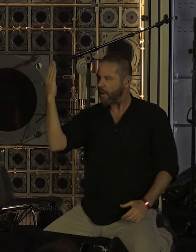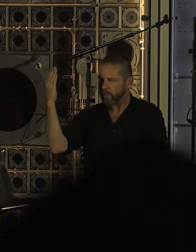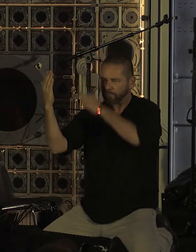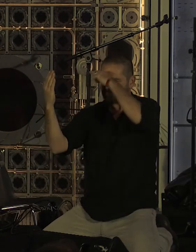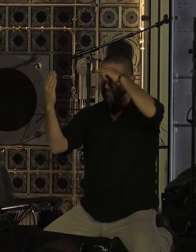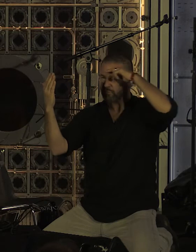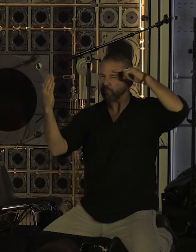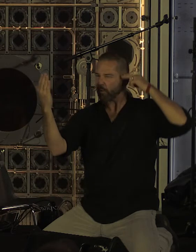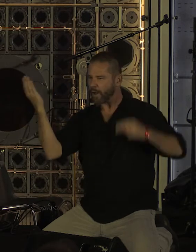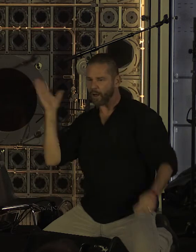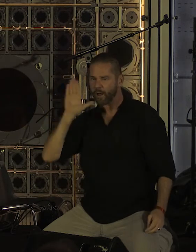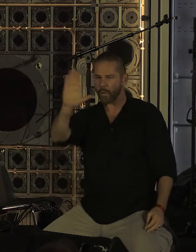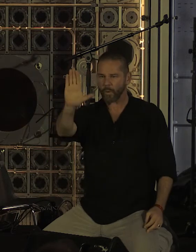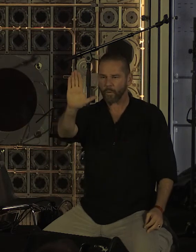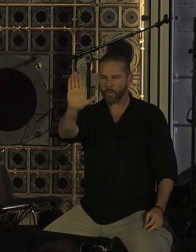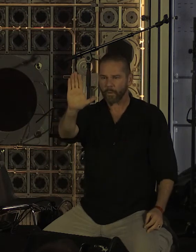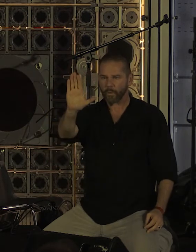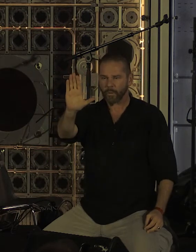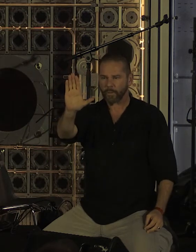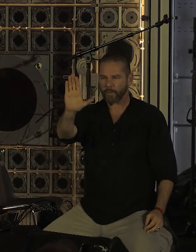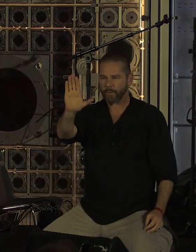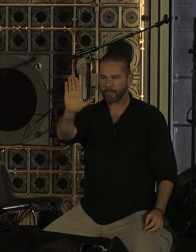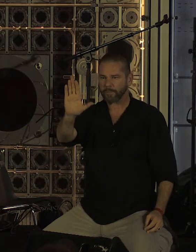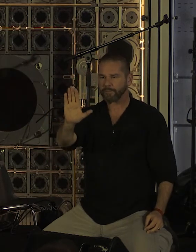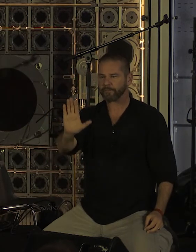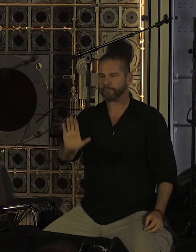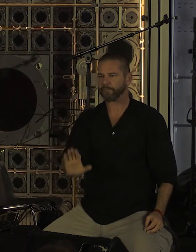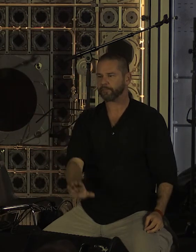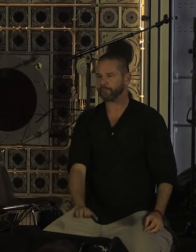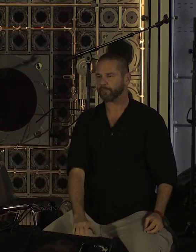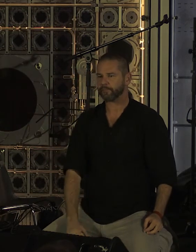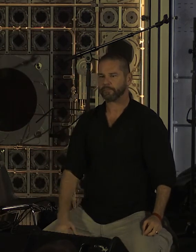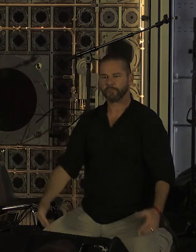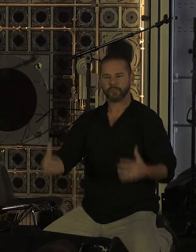Ça a été 18 décembre 1995